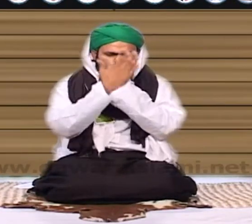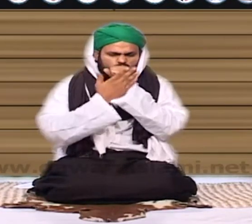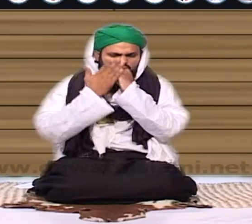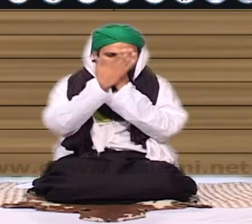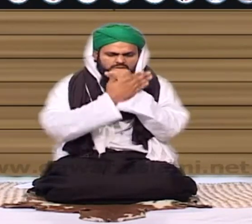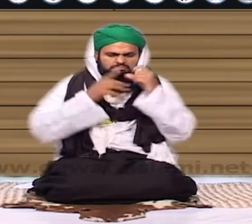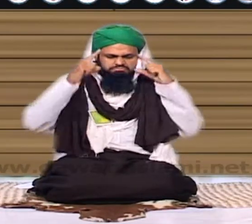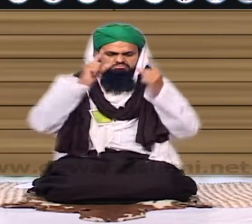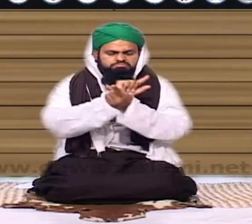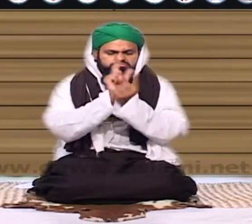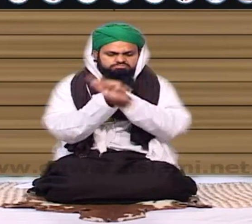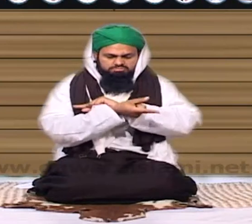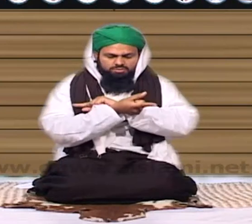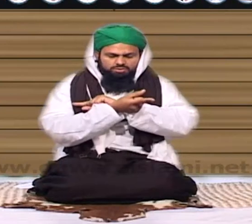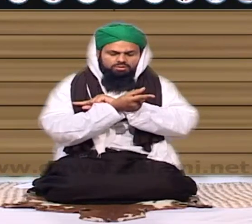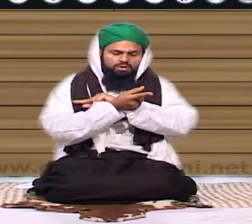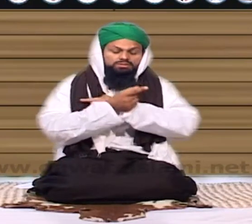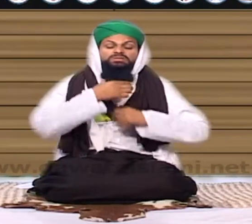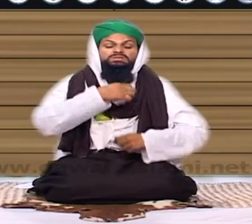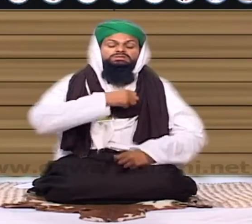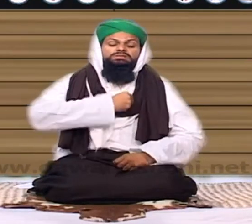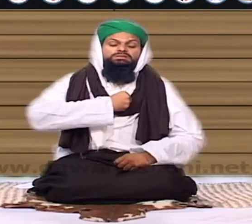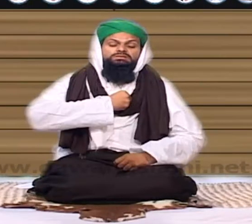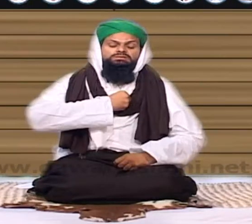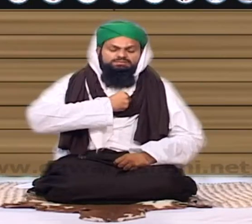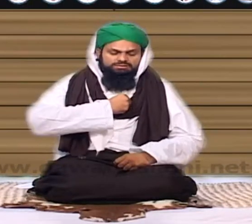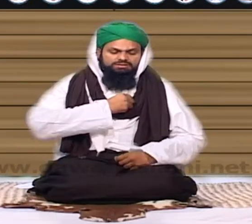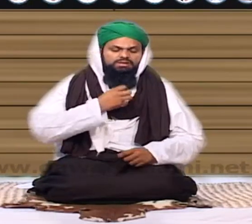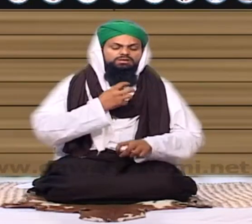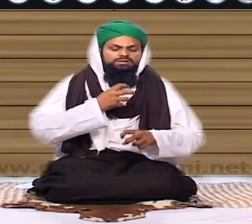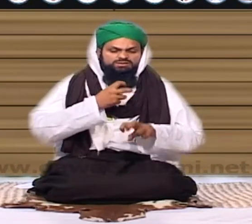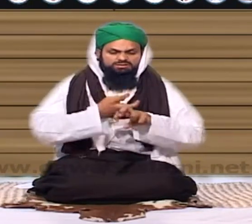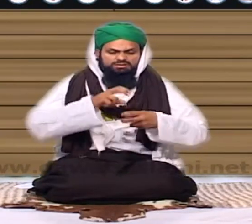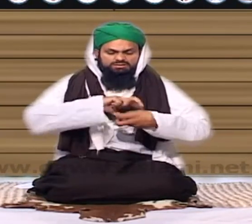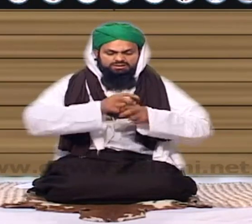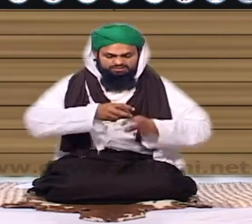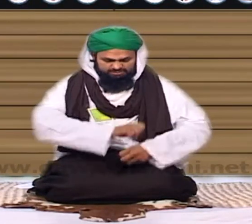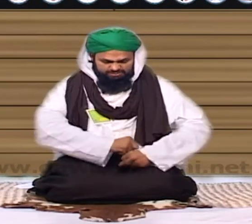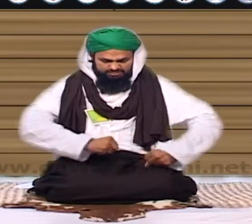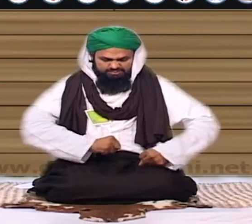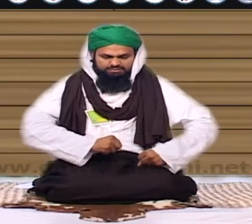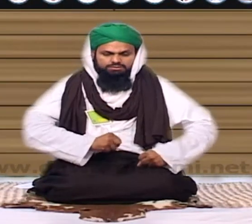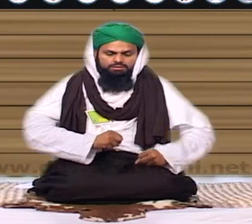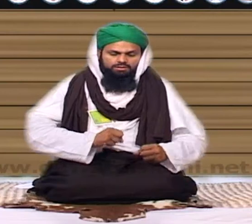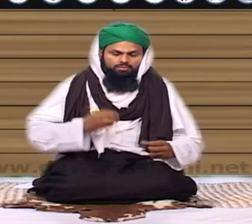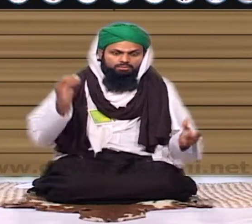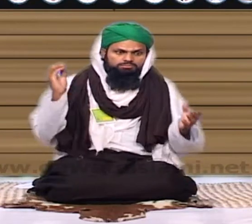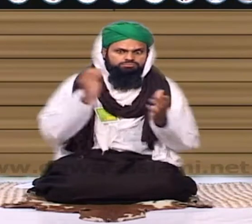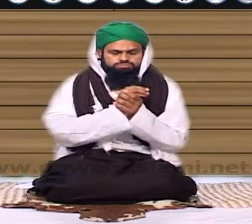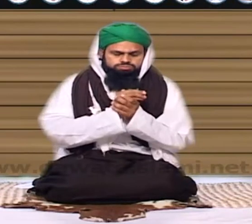جیسی اور وہ توق اور زنجیر میں بندہ ہوا تھا میں گھبرا گیا اور بھاگ کھڑا ہوا